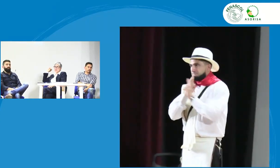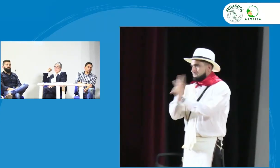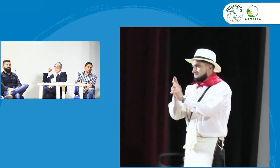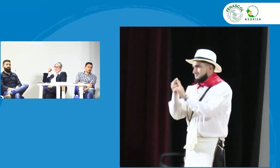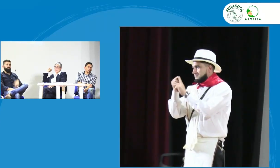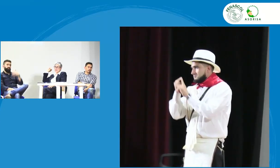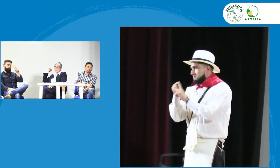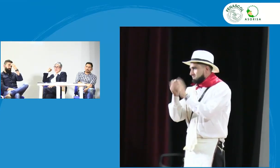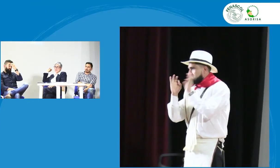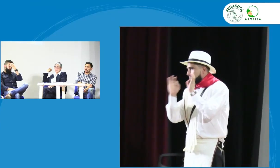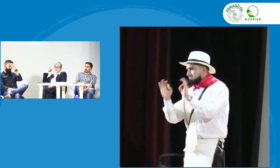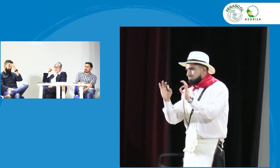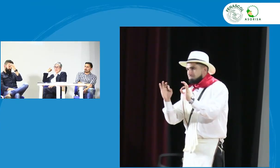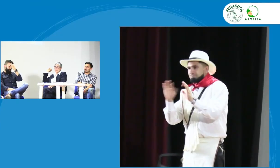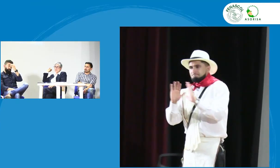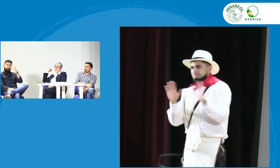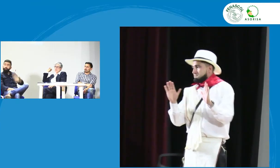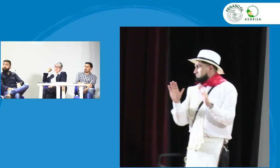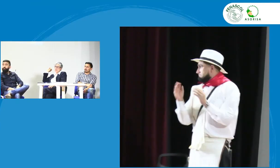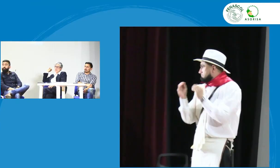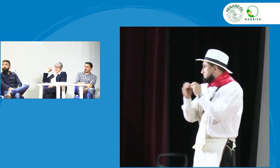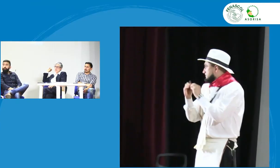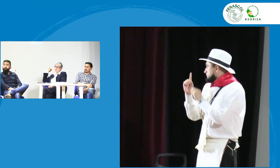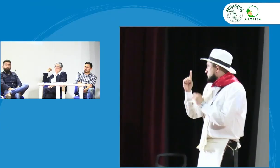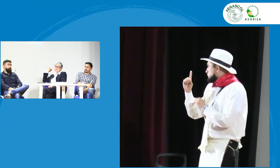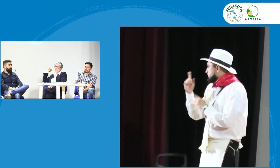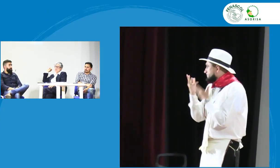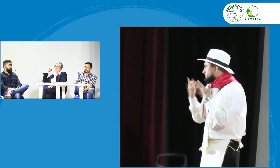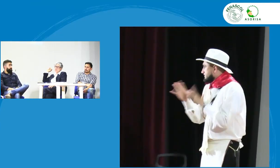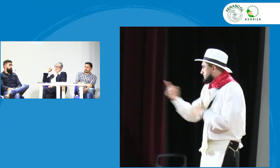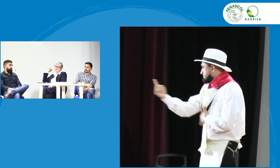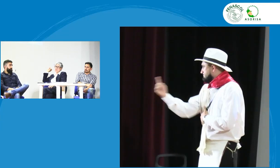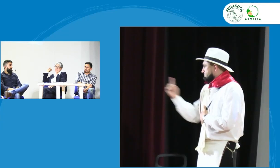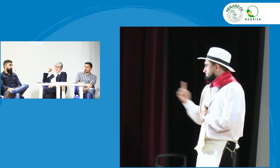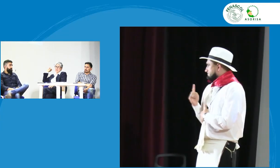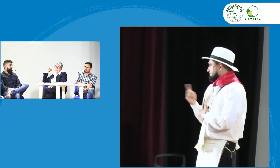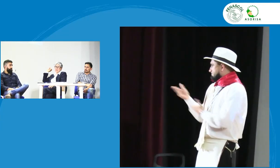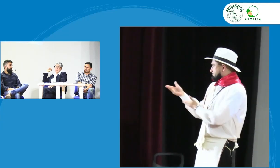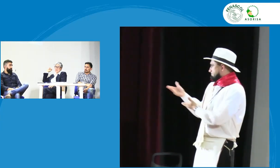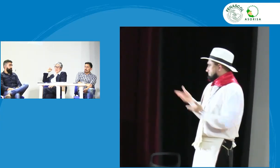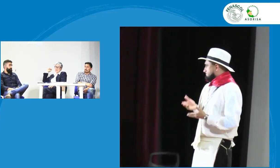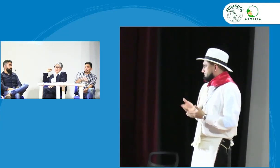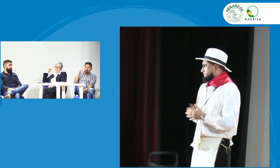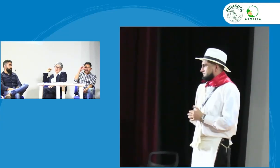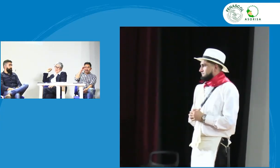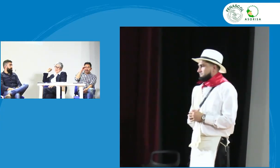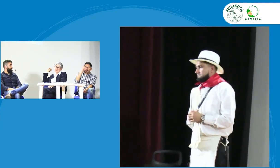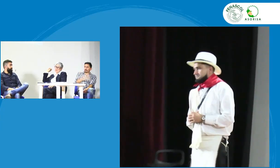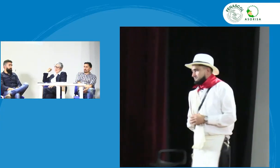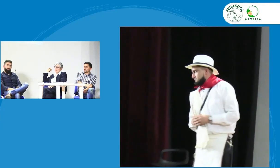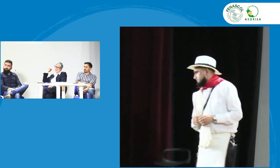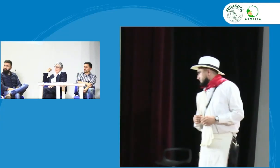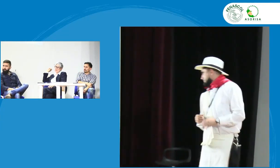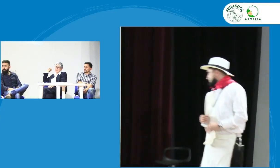muy bien ya se dio entonces respuesta a la pregunta por Zoom nos queda una persona acá en presencial en el